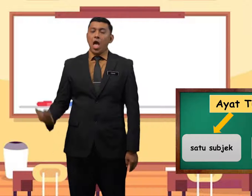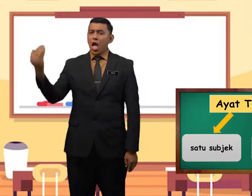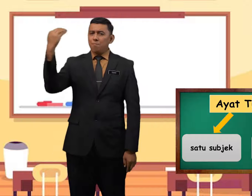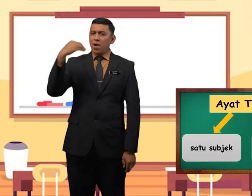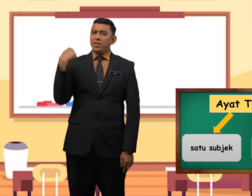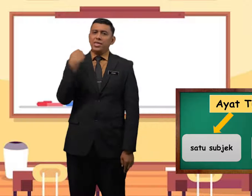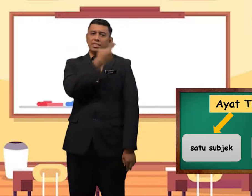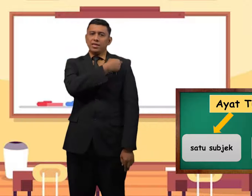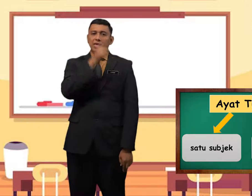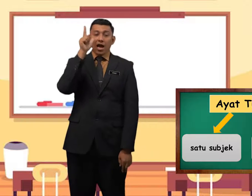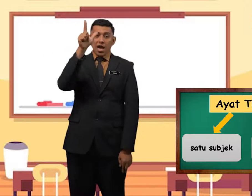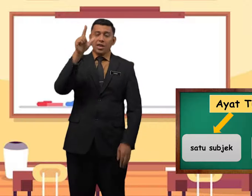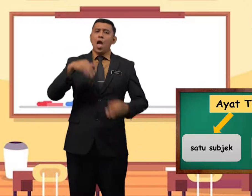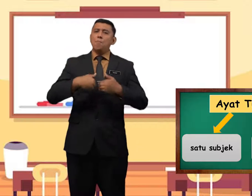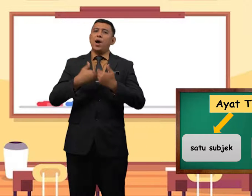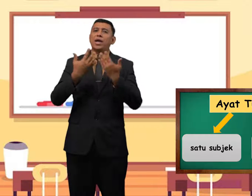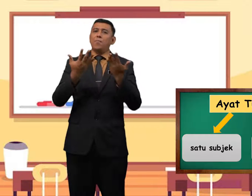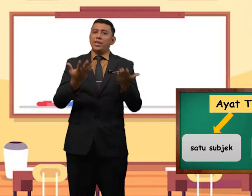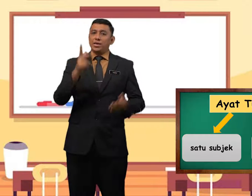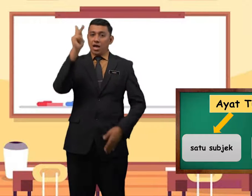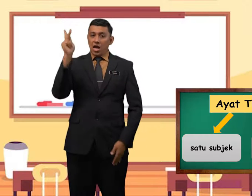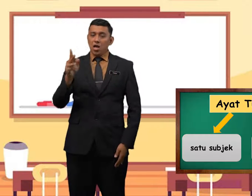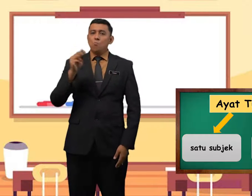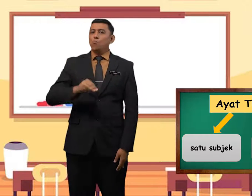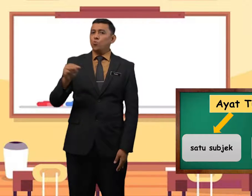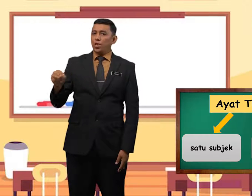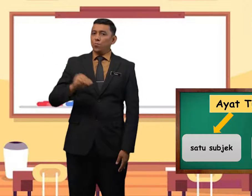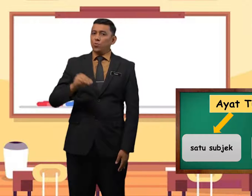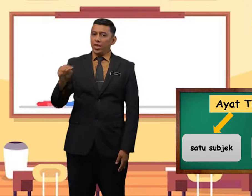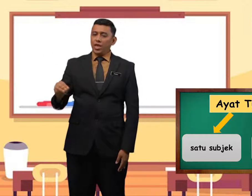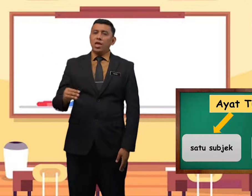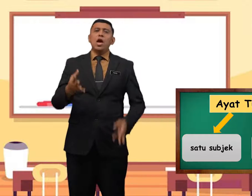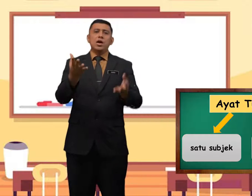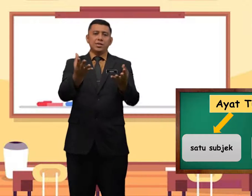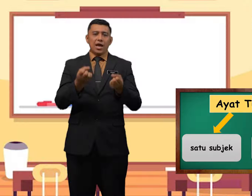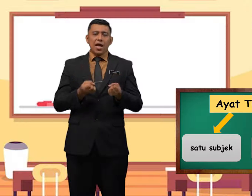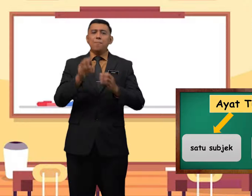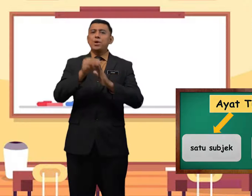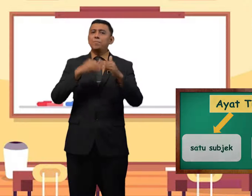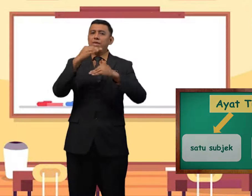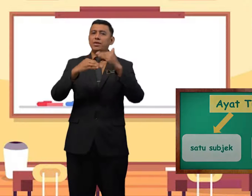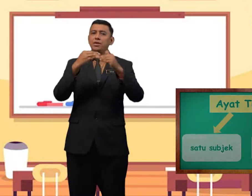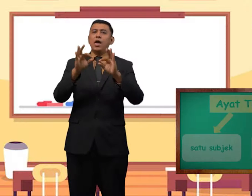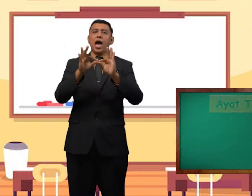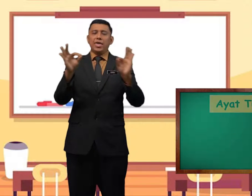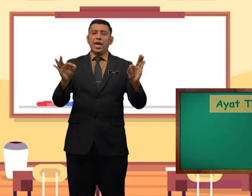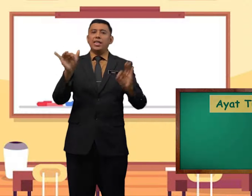mari kita lihat bagaimanakah murid-murid murid-murid hendak membina ayat